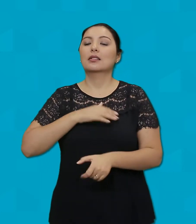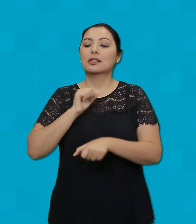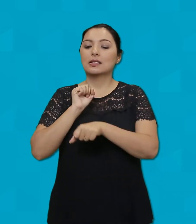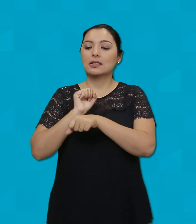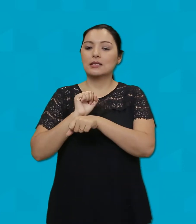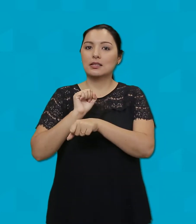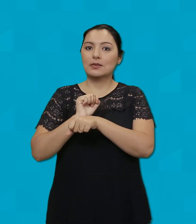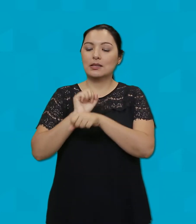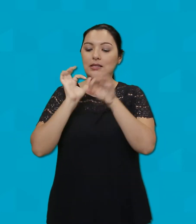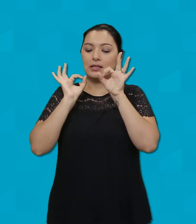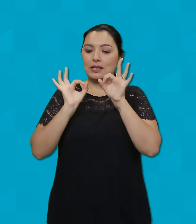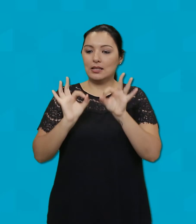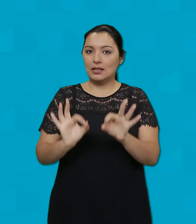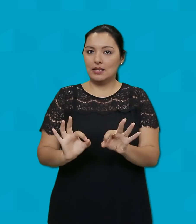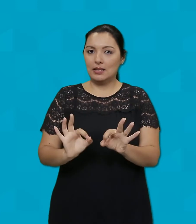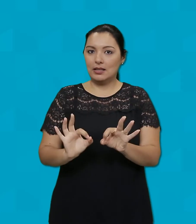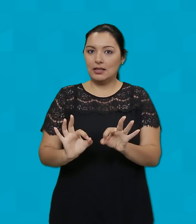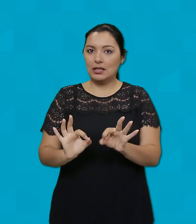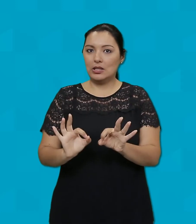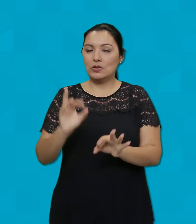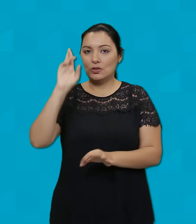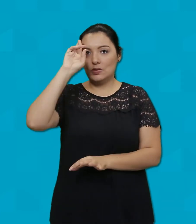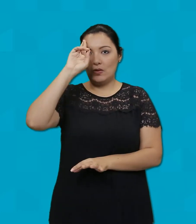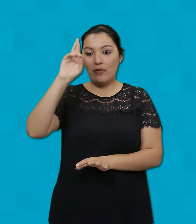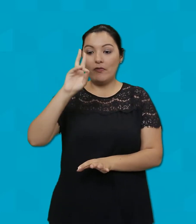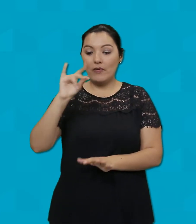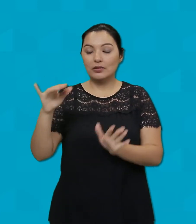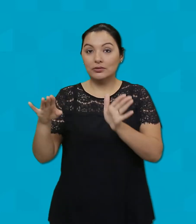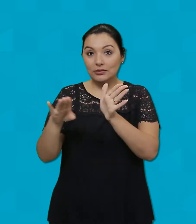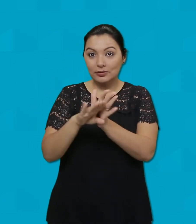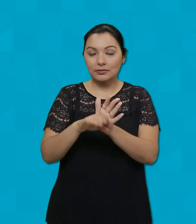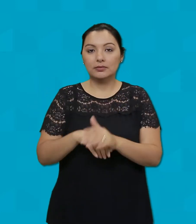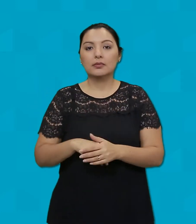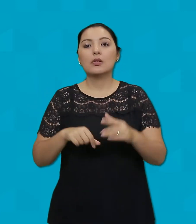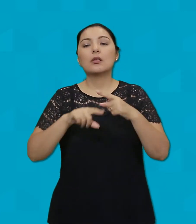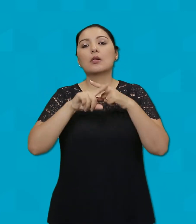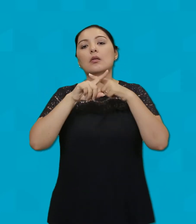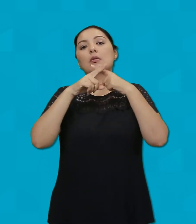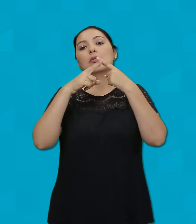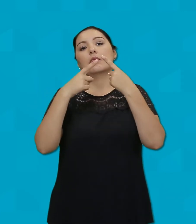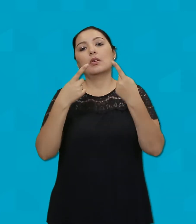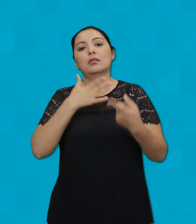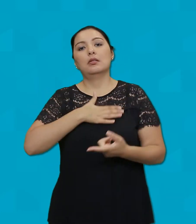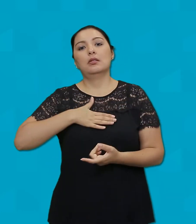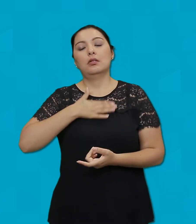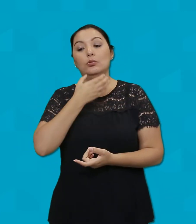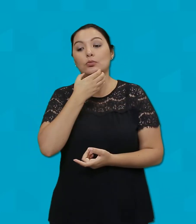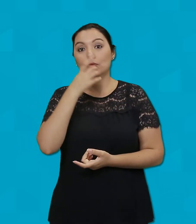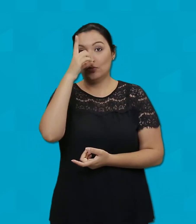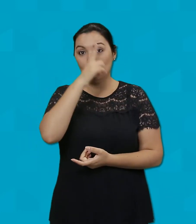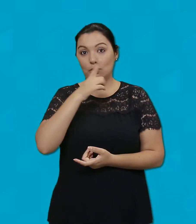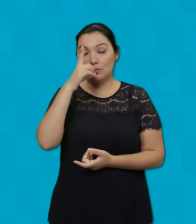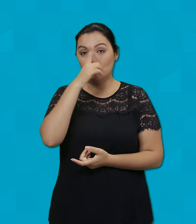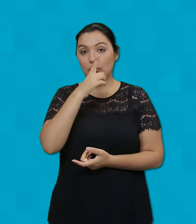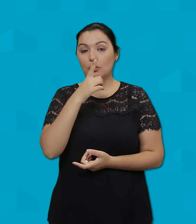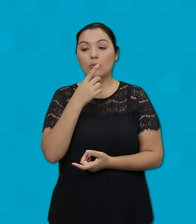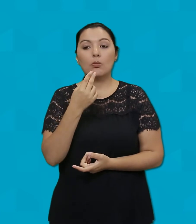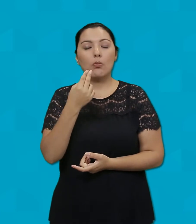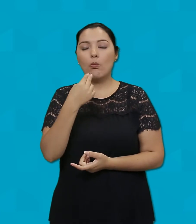certeza do Senhor Que vai chegar Mas a alegria deste domingo Não deve ser confundida